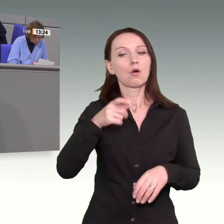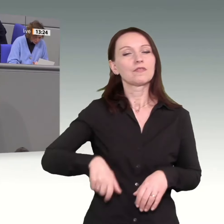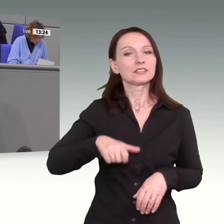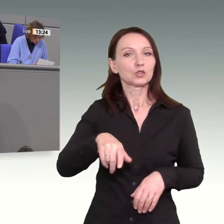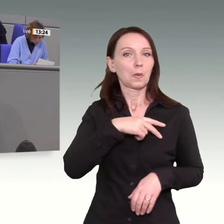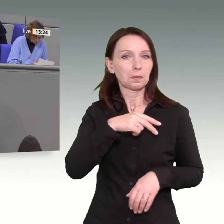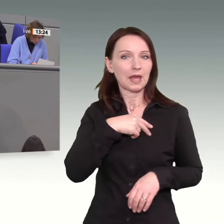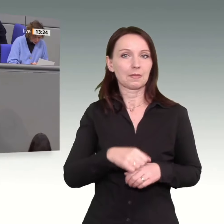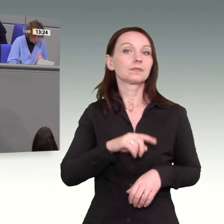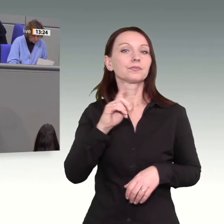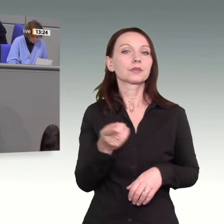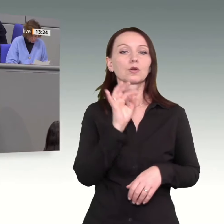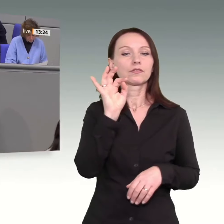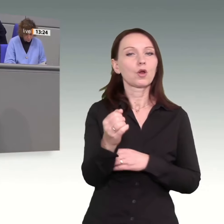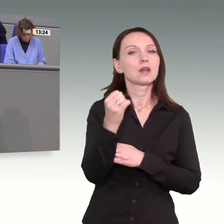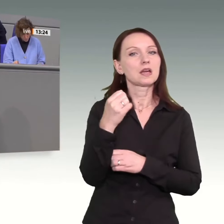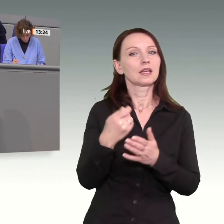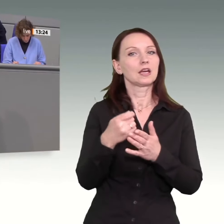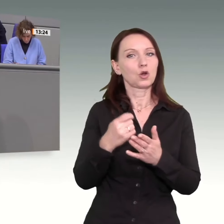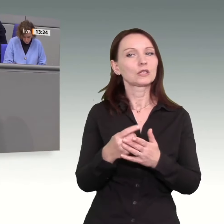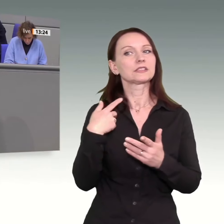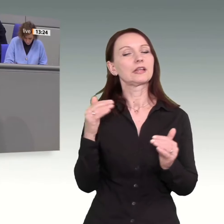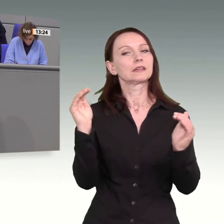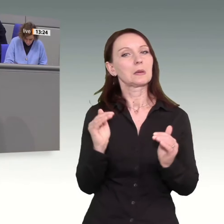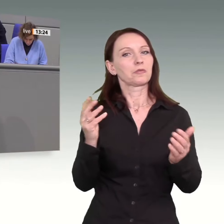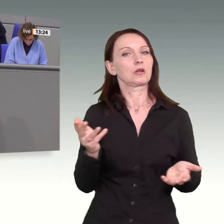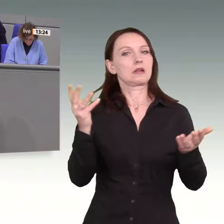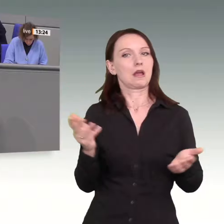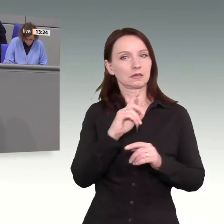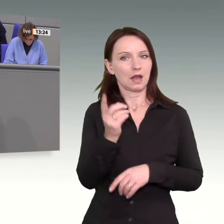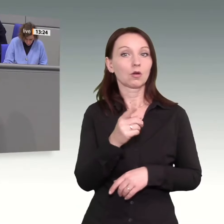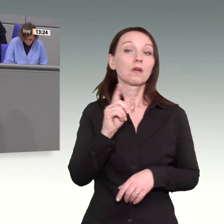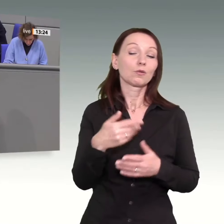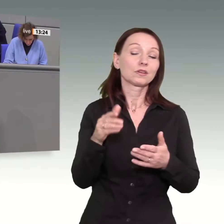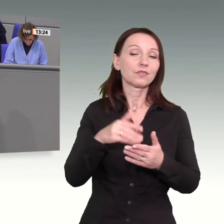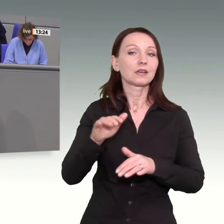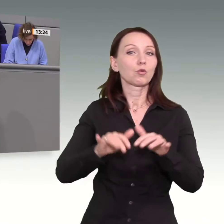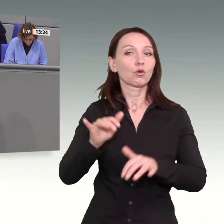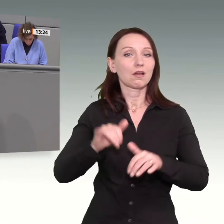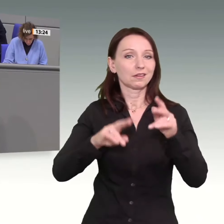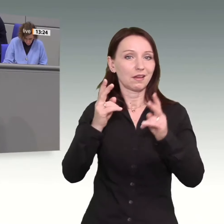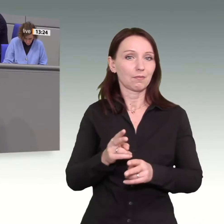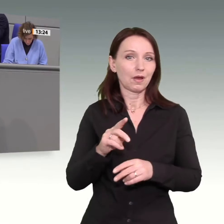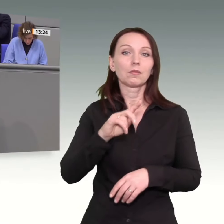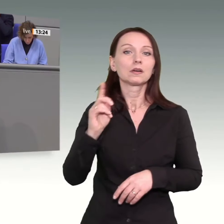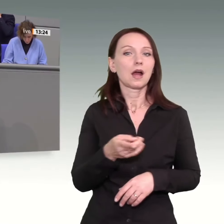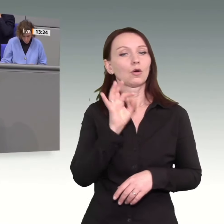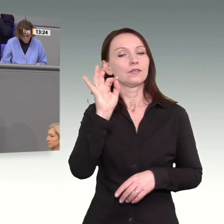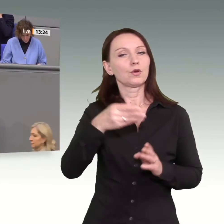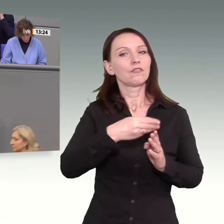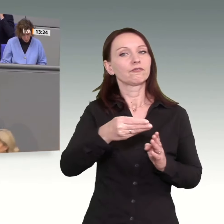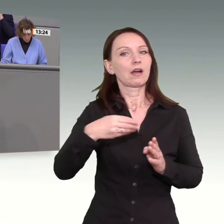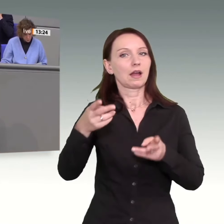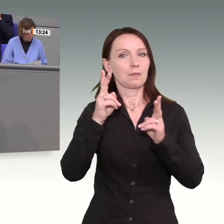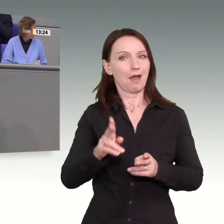selbstverständlich auch weiter Bürokratieabbau, wir besprechen es öfter, aber auch in der guten Vergaberechtsnovelle oder auch Kapitalmarktzugang